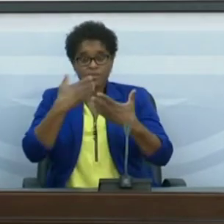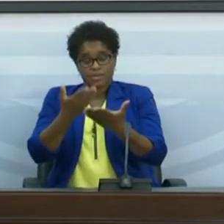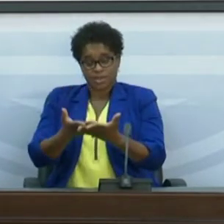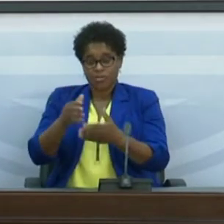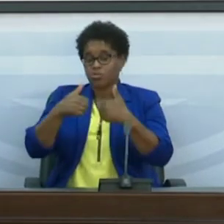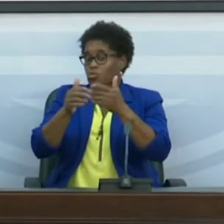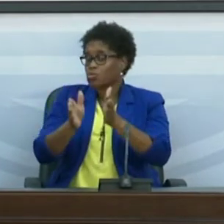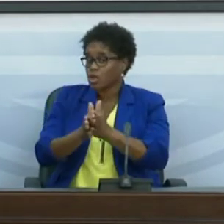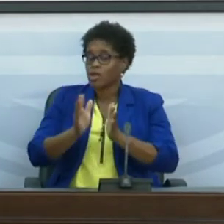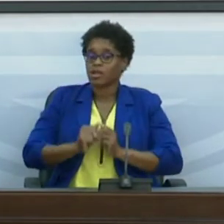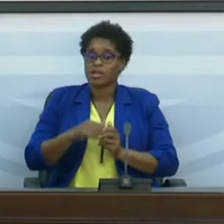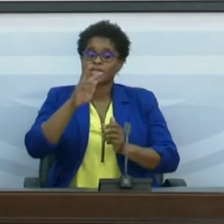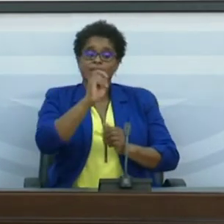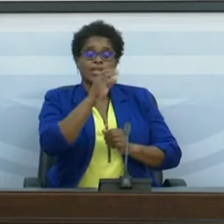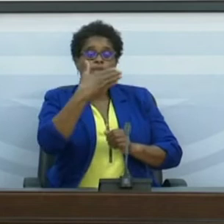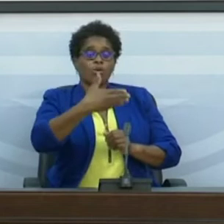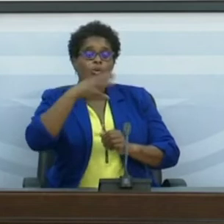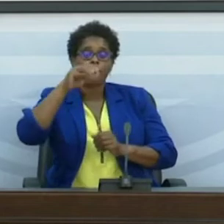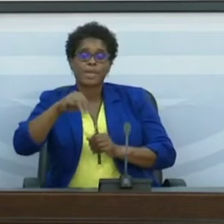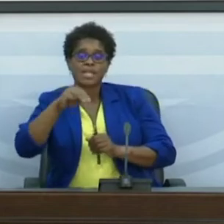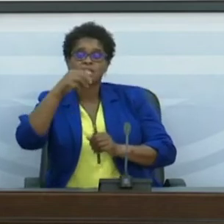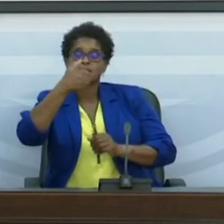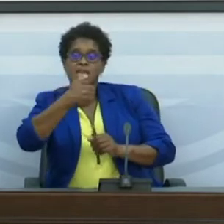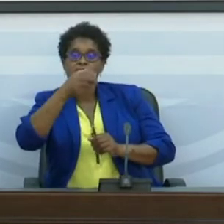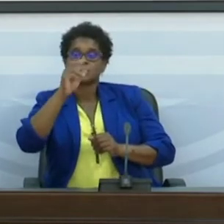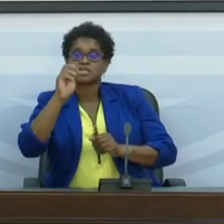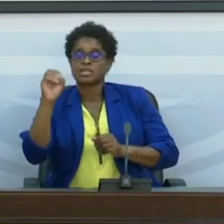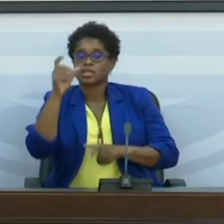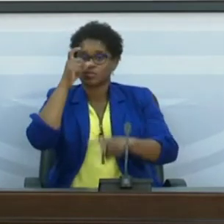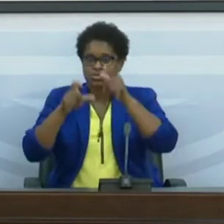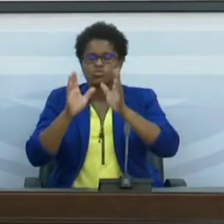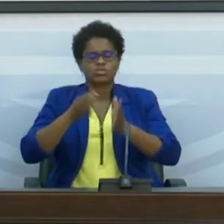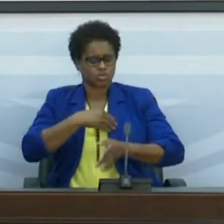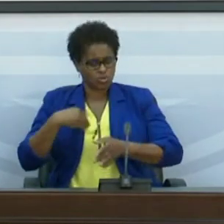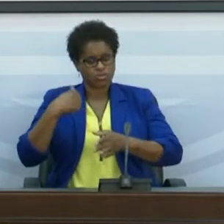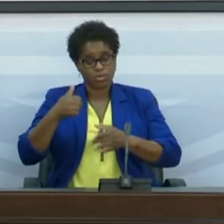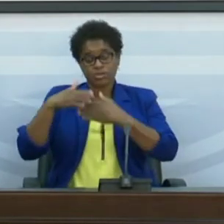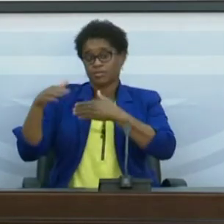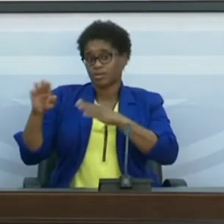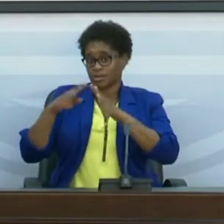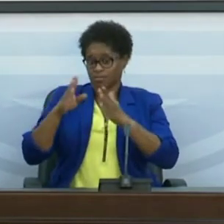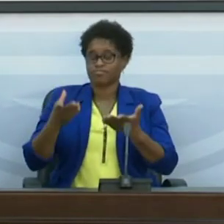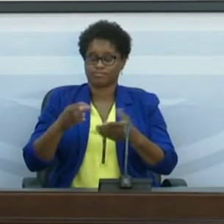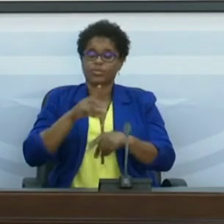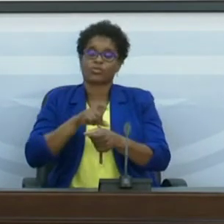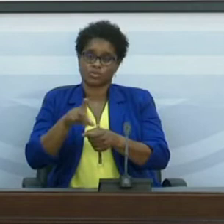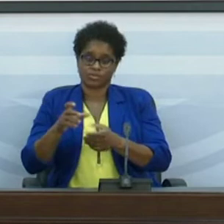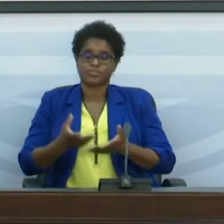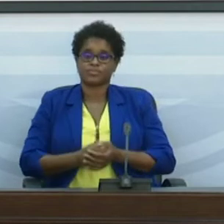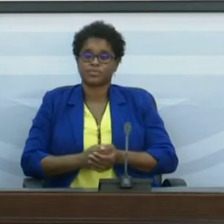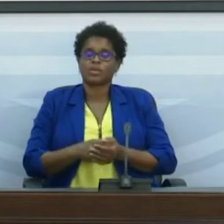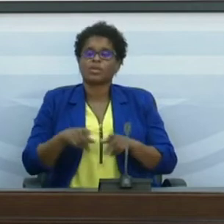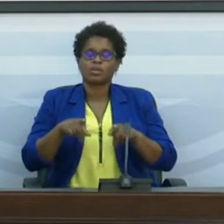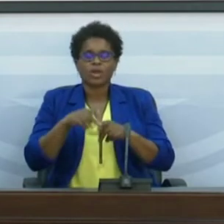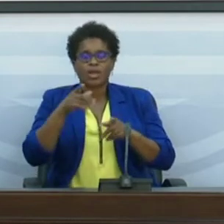a ter um total de 31.530 pessoas que já tiveram alta devido à Covid-19, o que